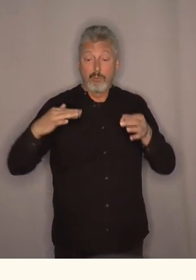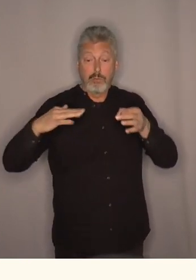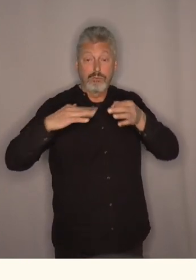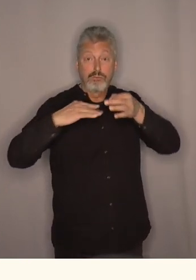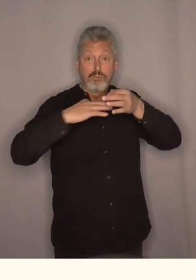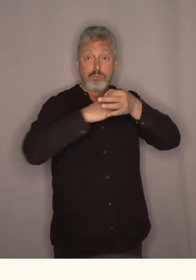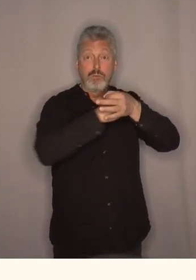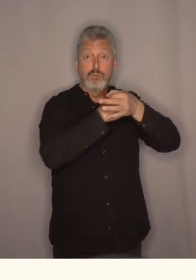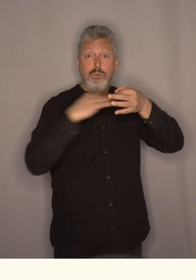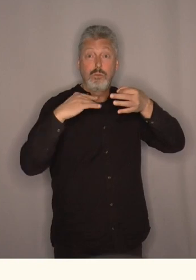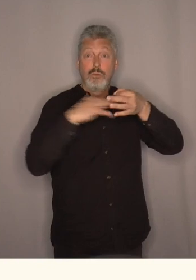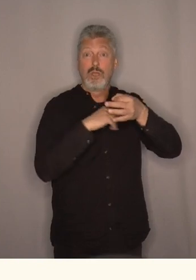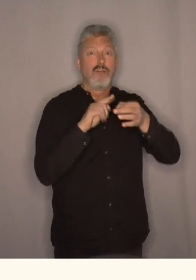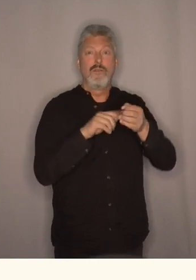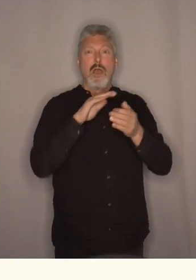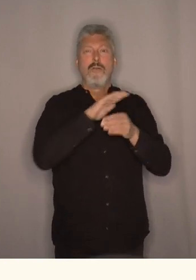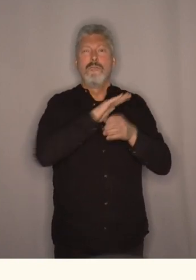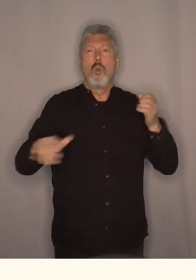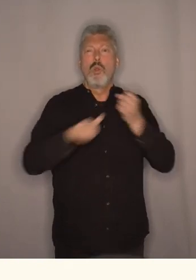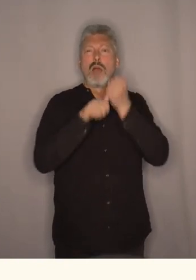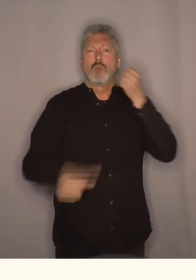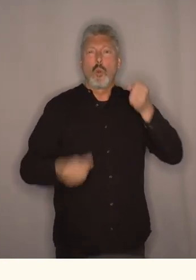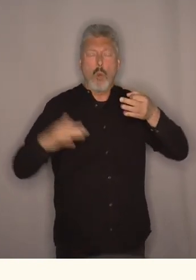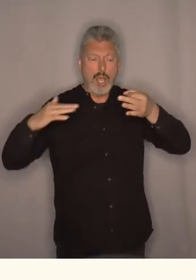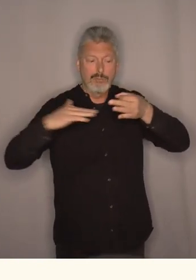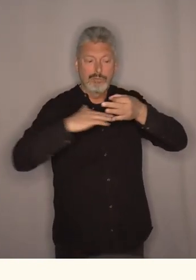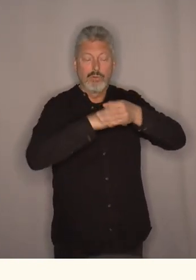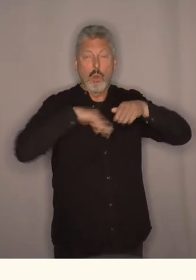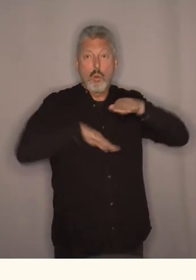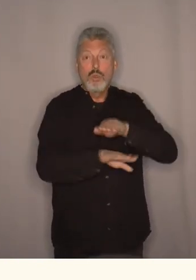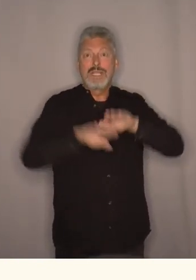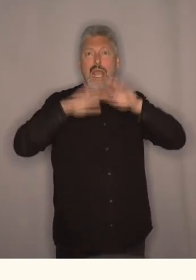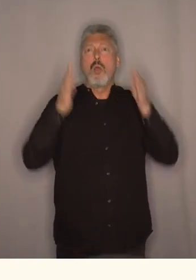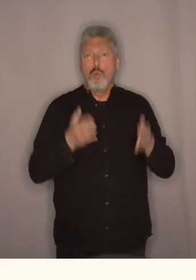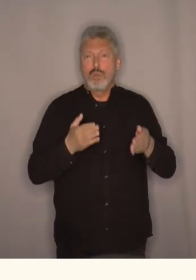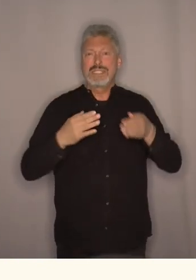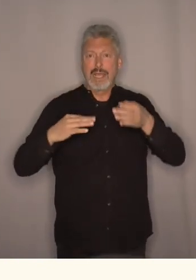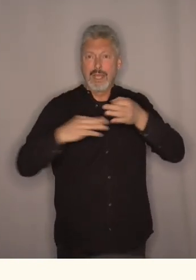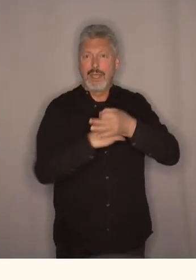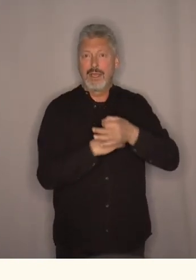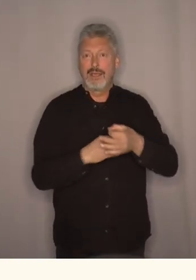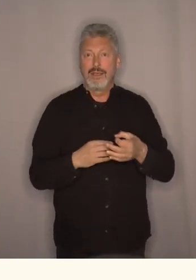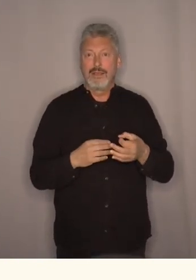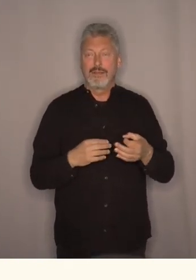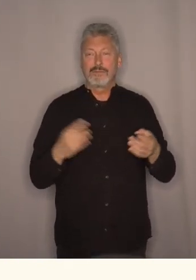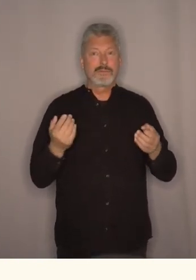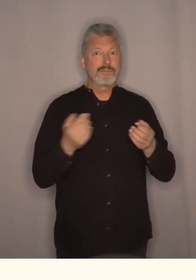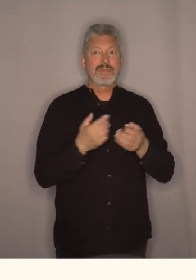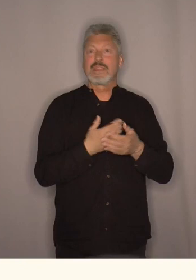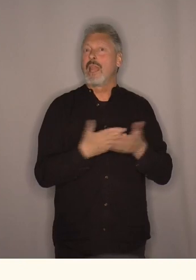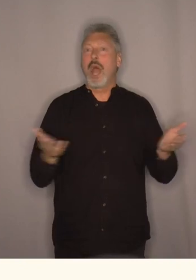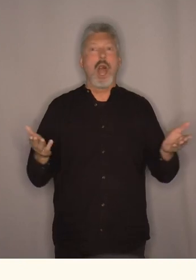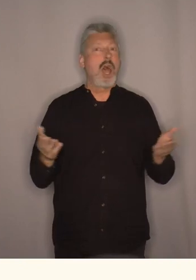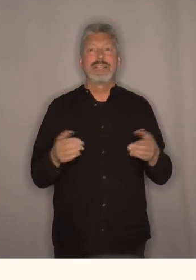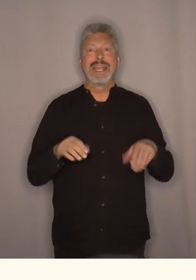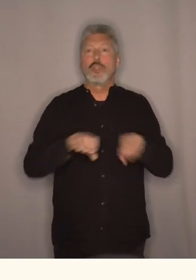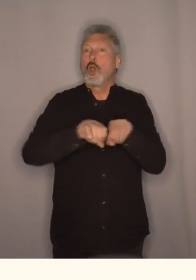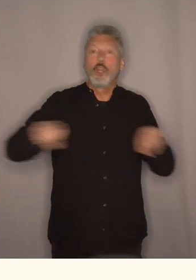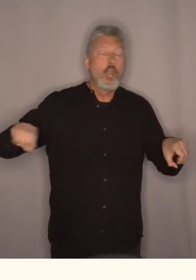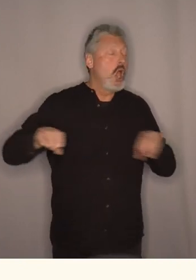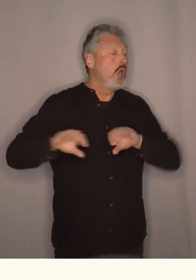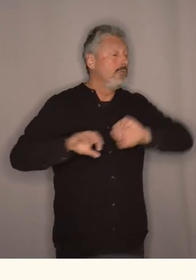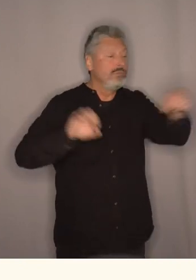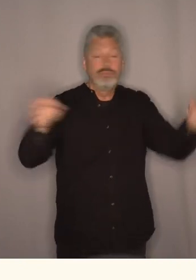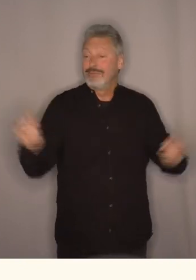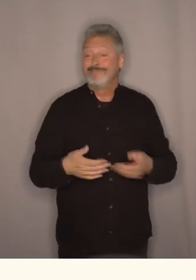som er full av kloak. Det renner det under huset. Så det er jo noe klokkplanering i dette området her.